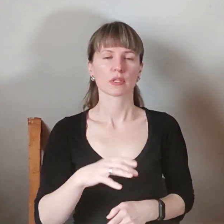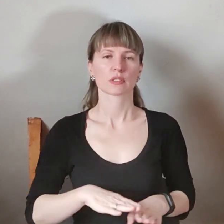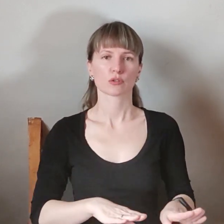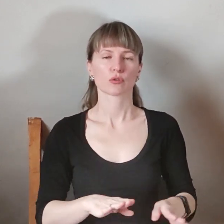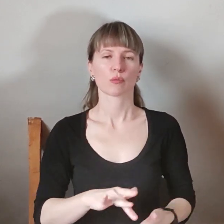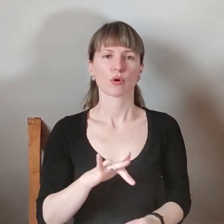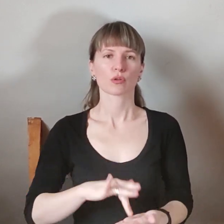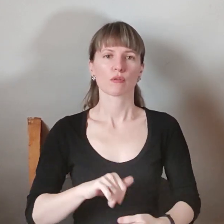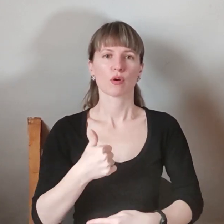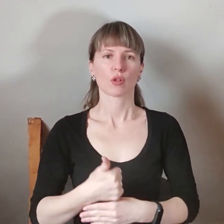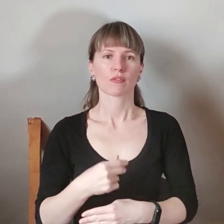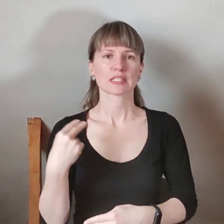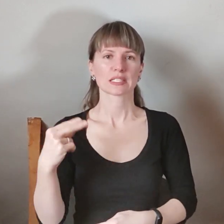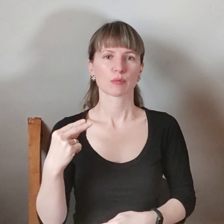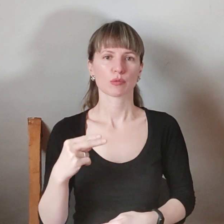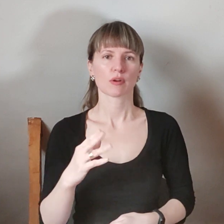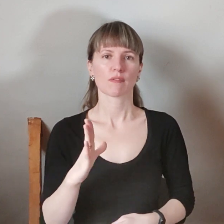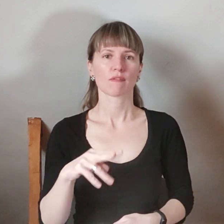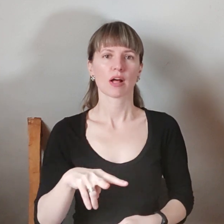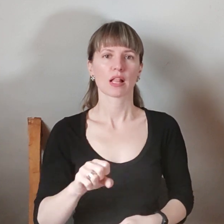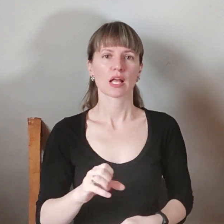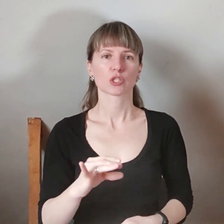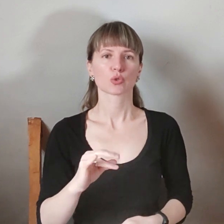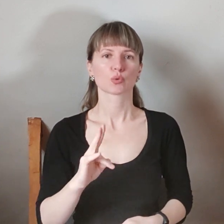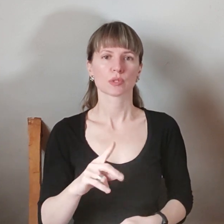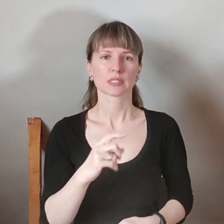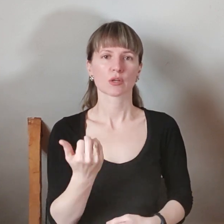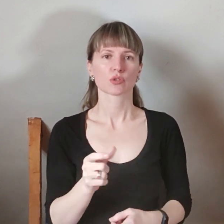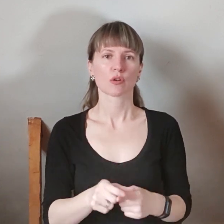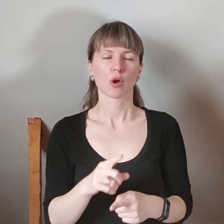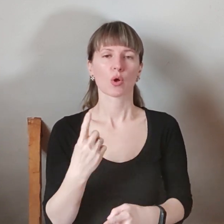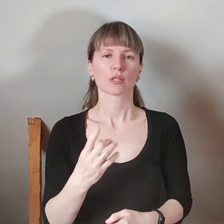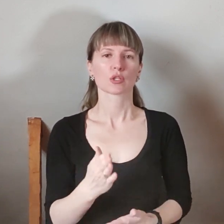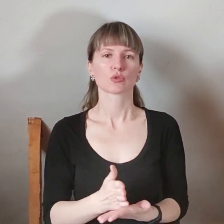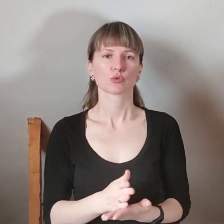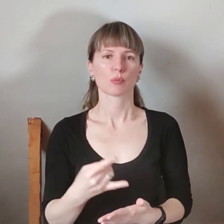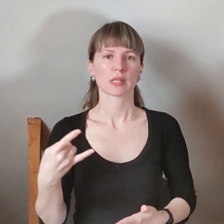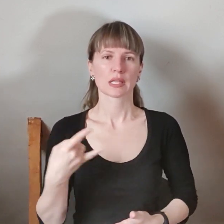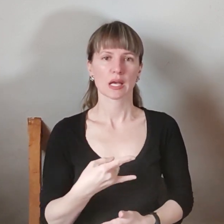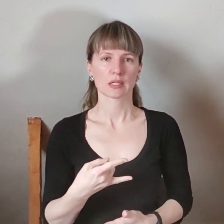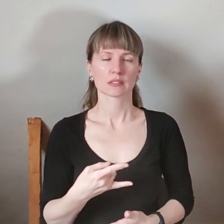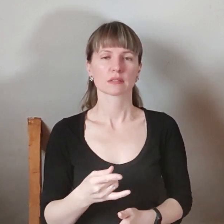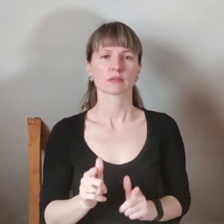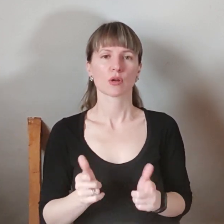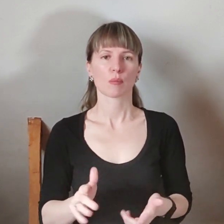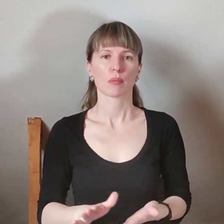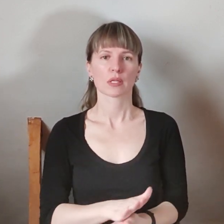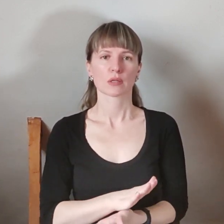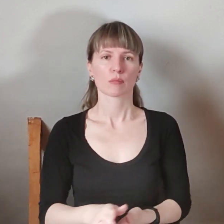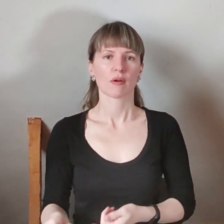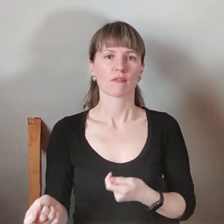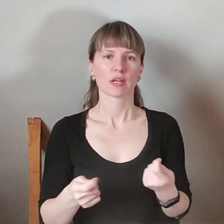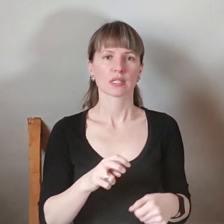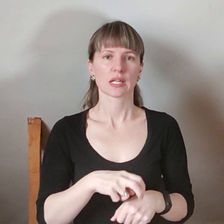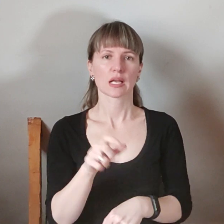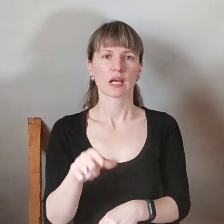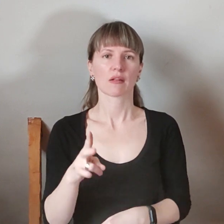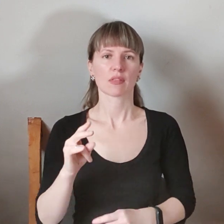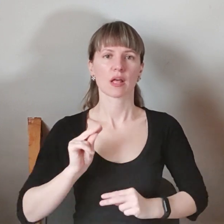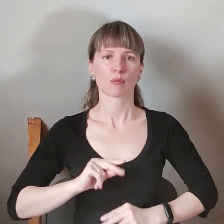голови Запорізжя Анатолій Васюк. За словами, одна зі служб таксі погодилася безоплатно ввозити лікарів на роботу. За сім днів